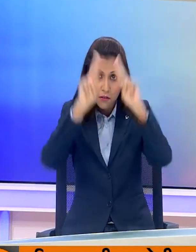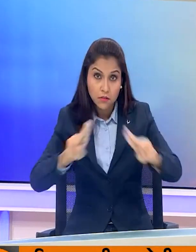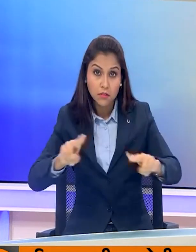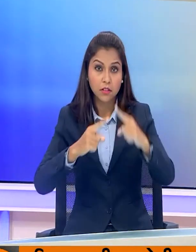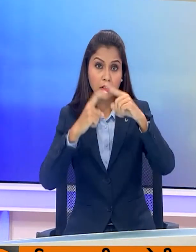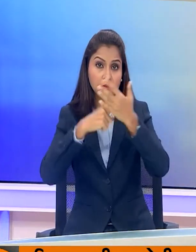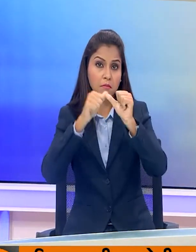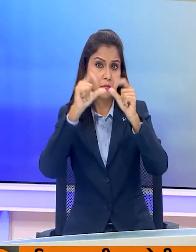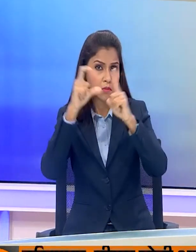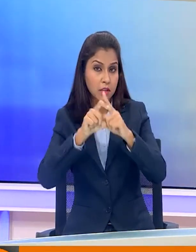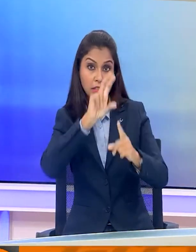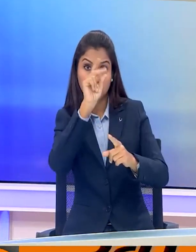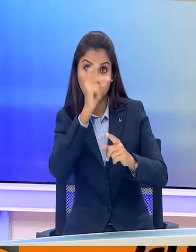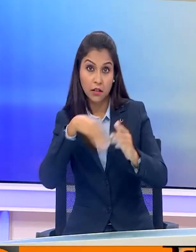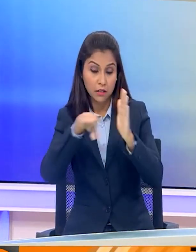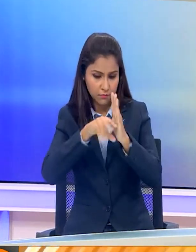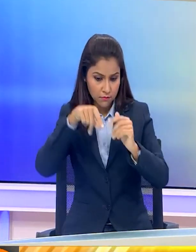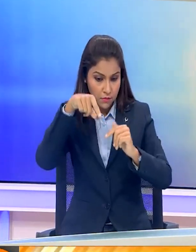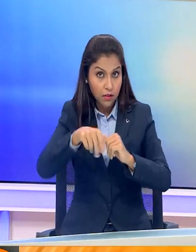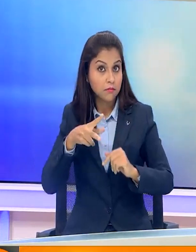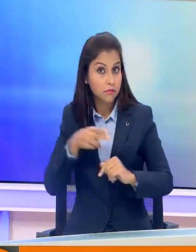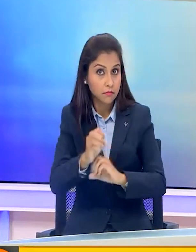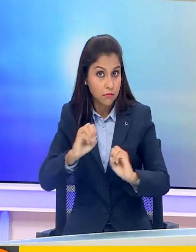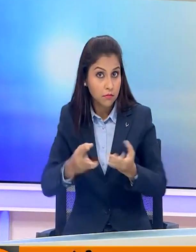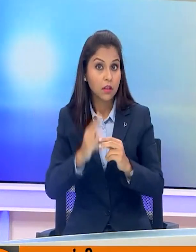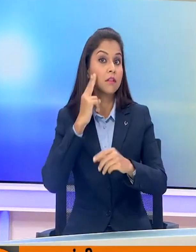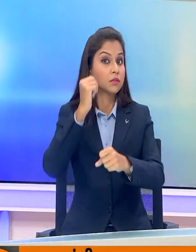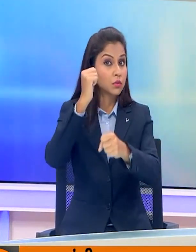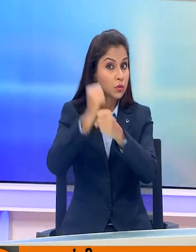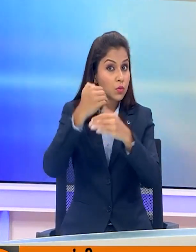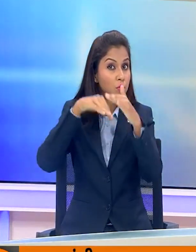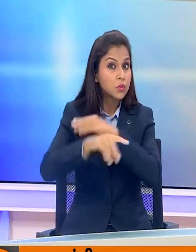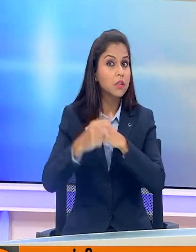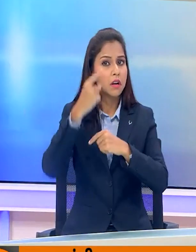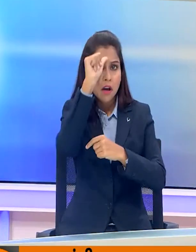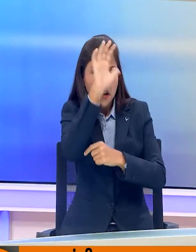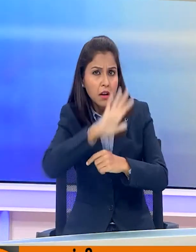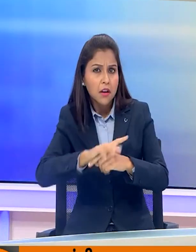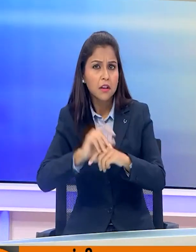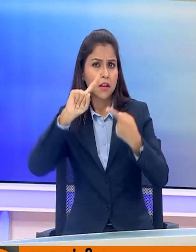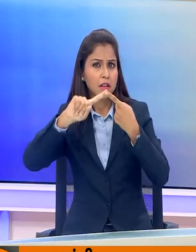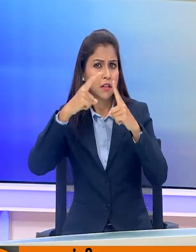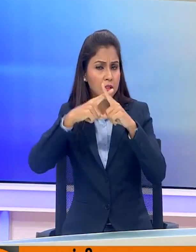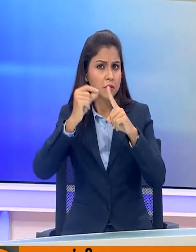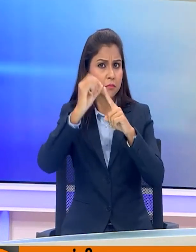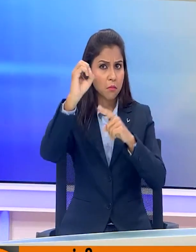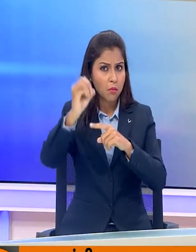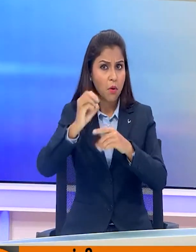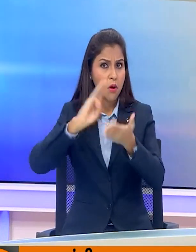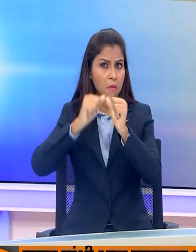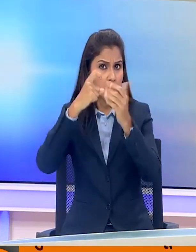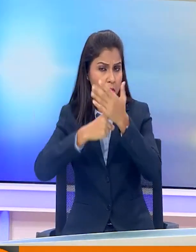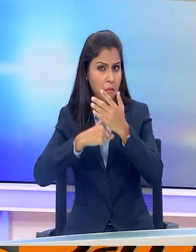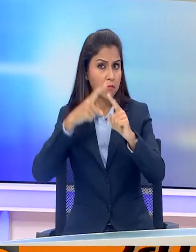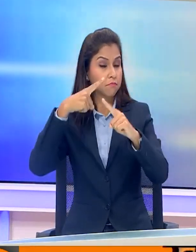के दूसरे संस्क्रण का शुभारंब आज से ग्रेटर नोईडा के इंडिया एक्सपो मार्ट में होने जा रहा है